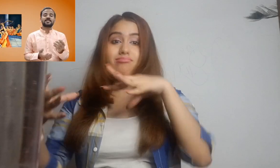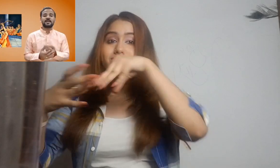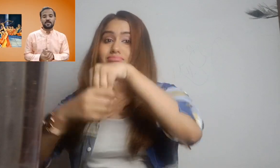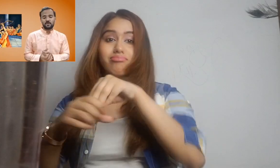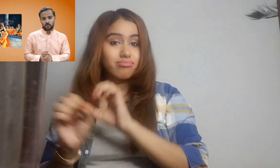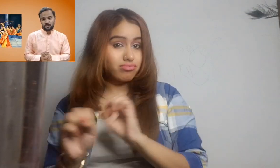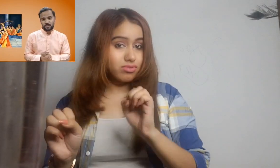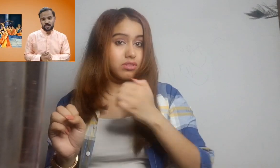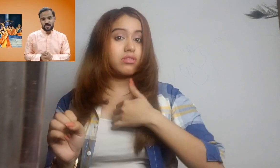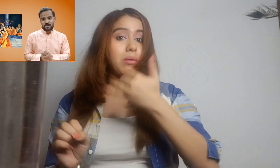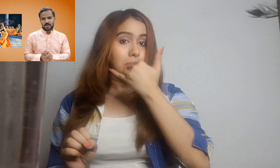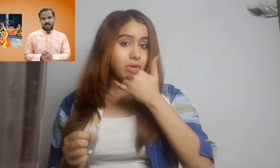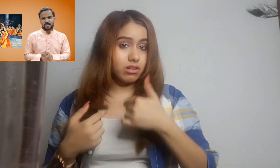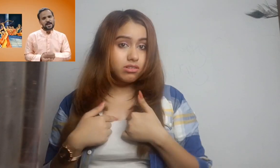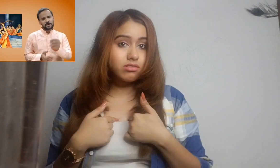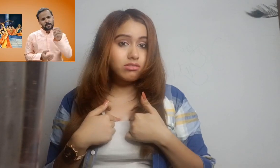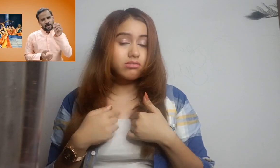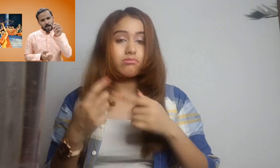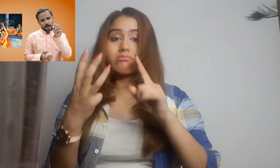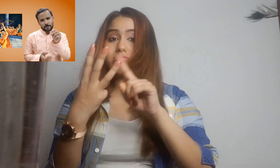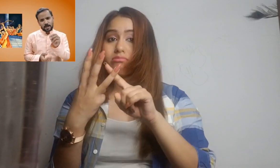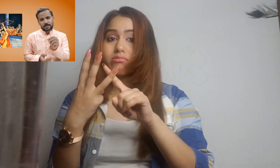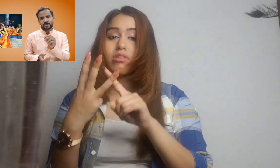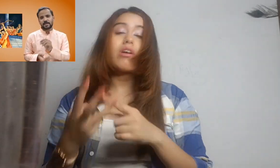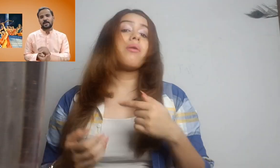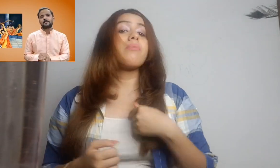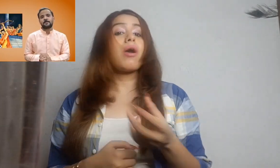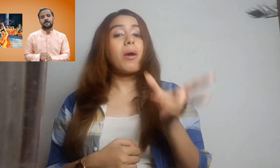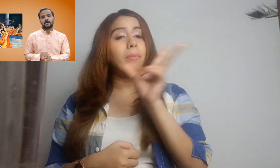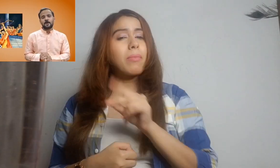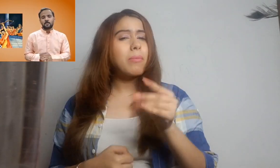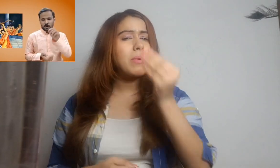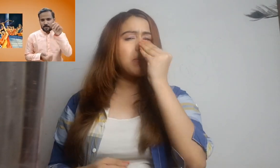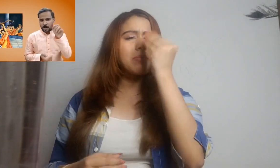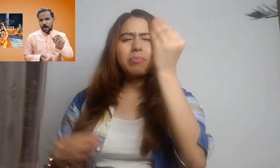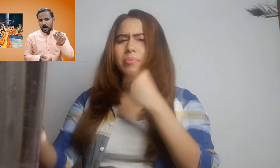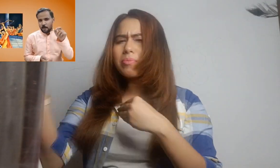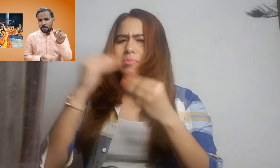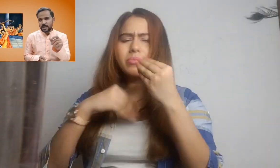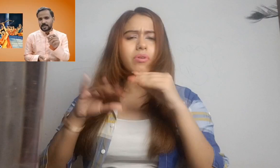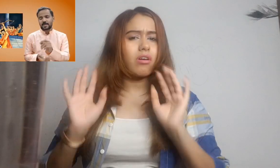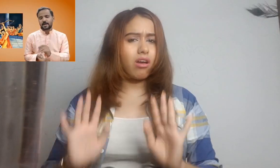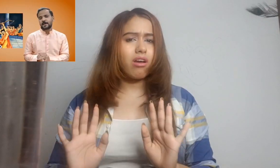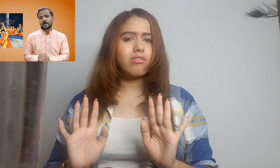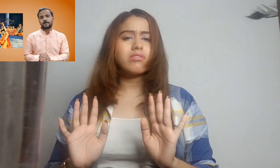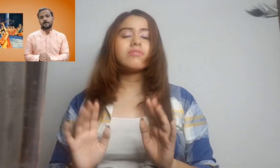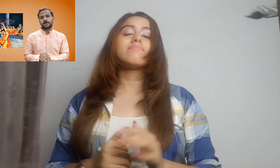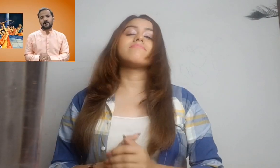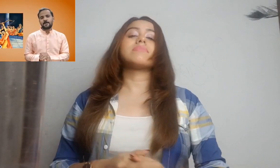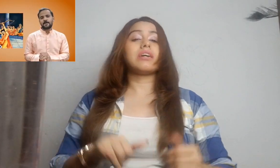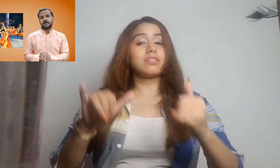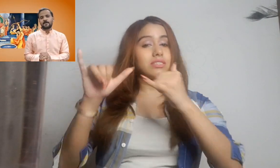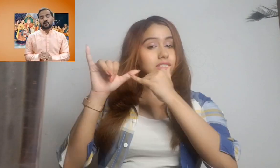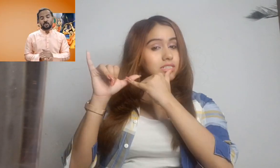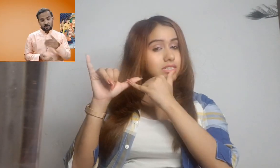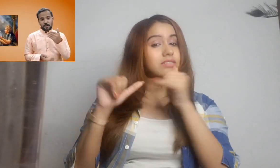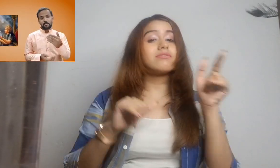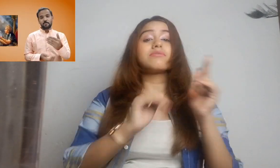हिस्सा नहीं हूँ क्या ये मेरा अपराद था मुझे बार बार अपमानित किया गया तो जवाब